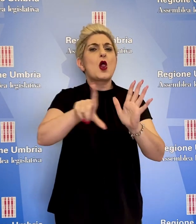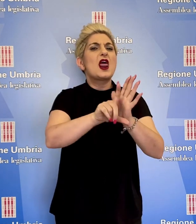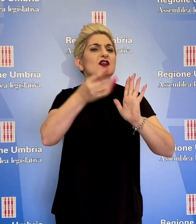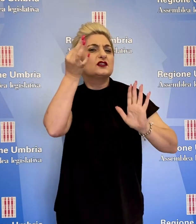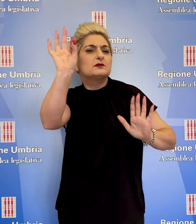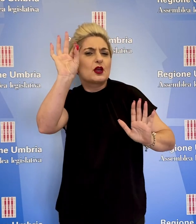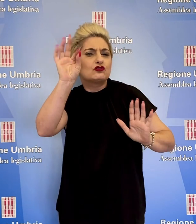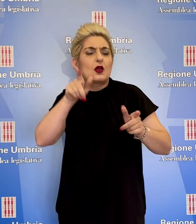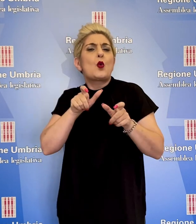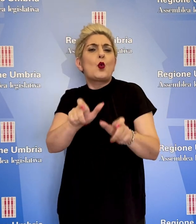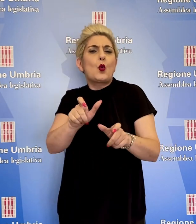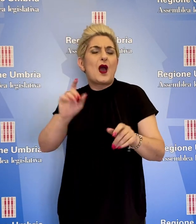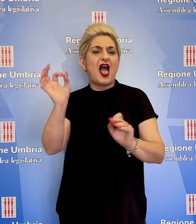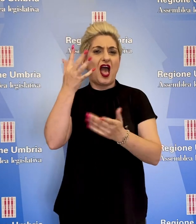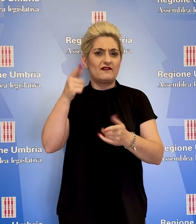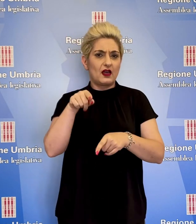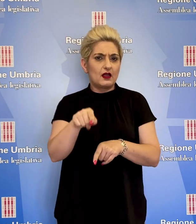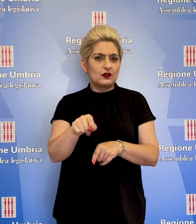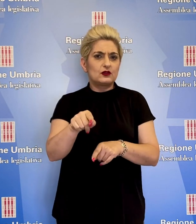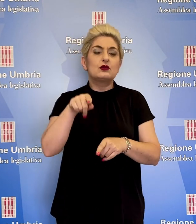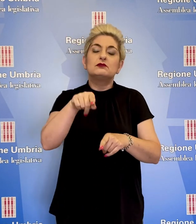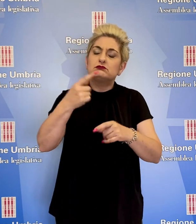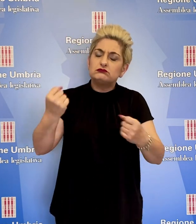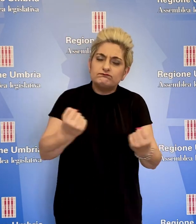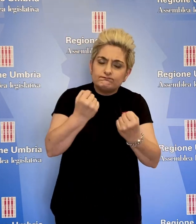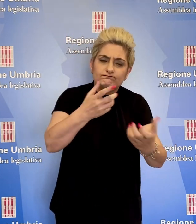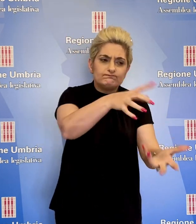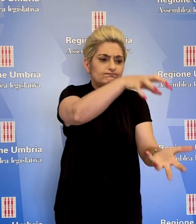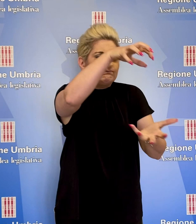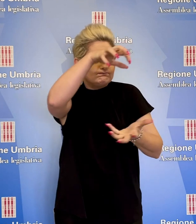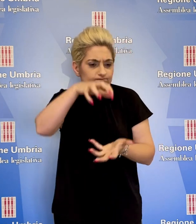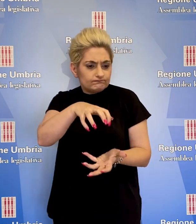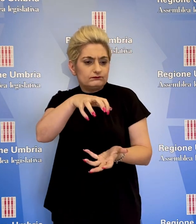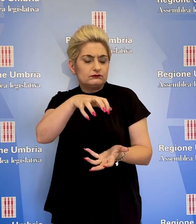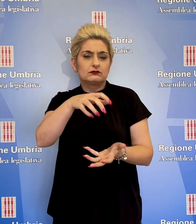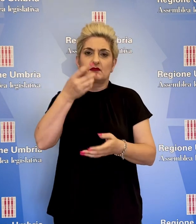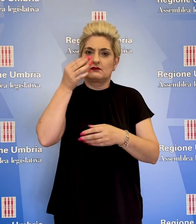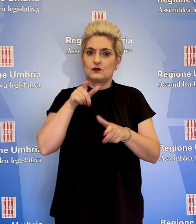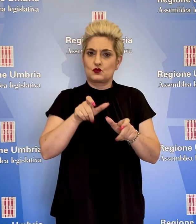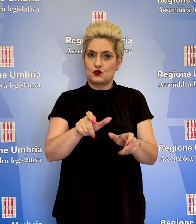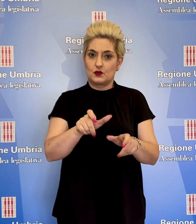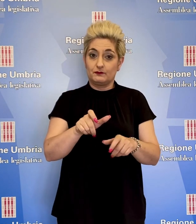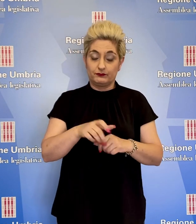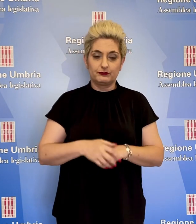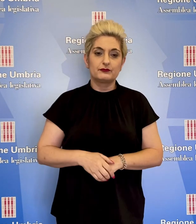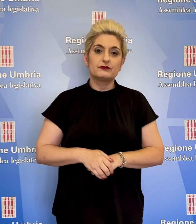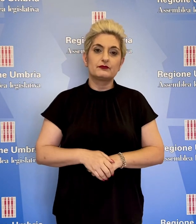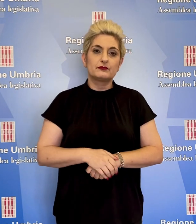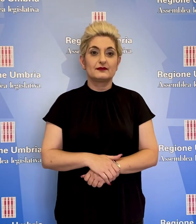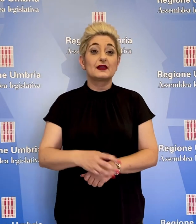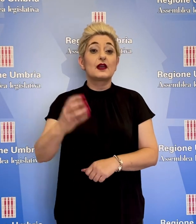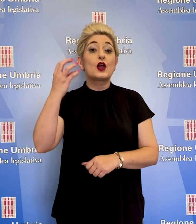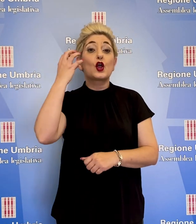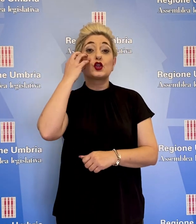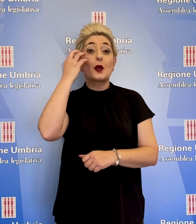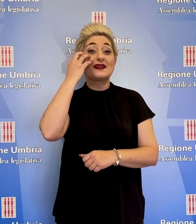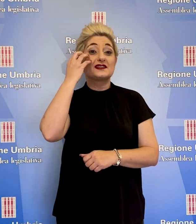speciale dell'evento che consenta di attivare fonti di finanziamento. Thomas De Luca,